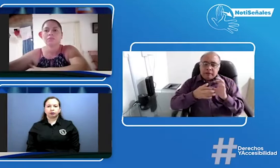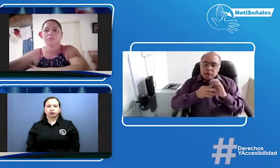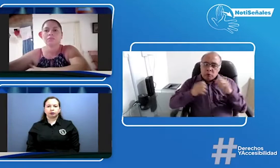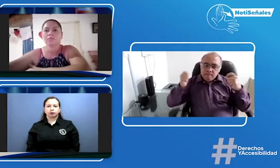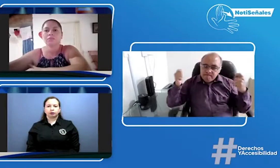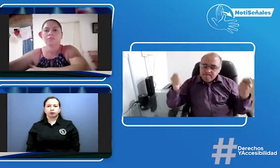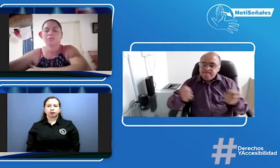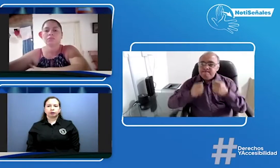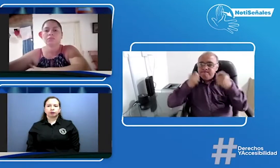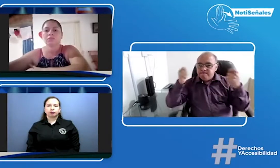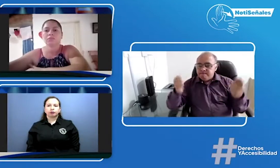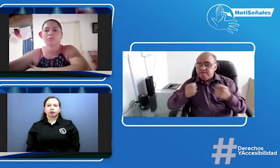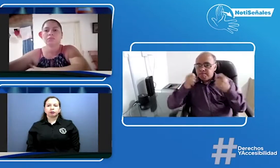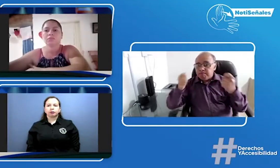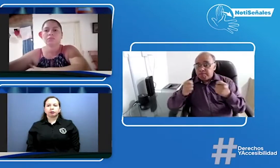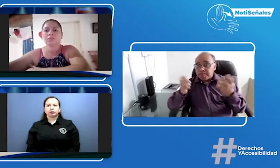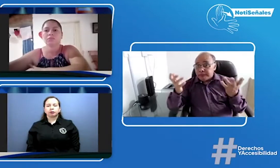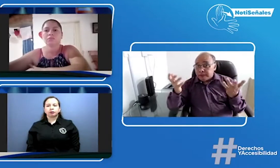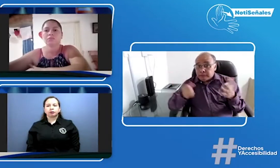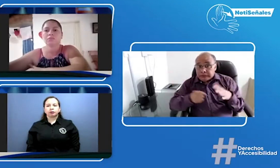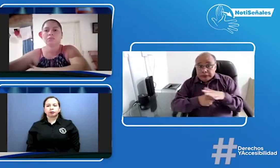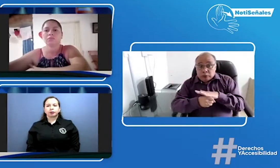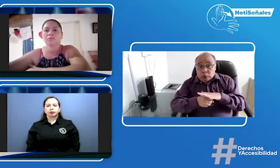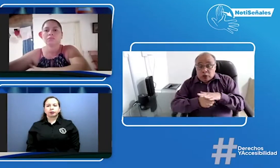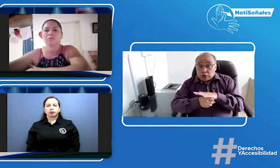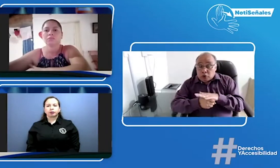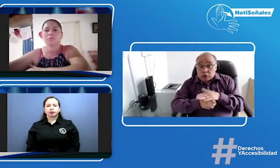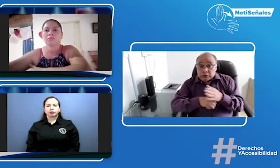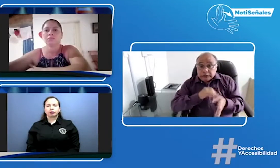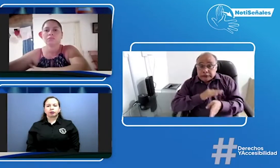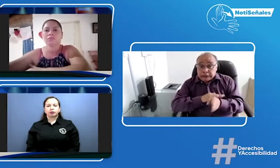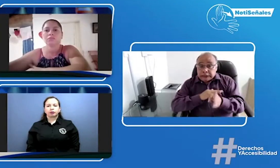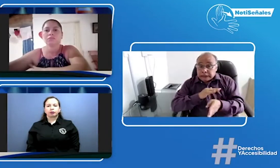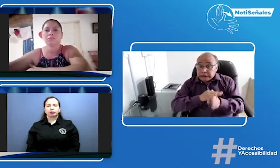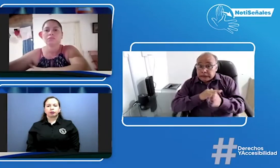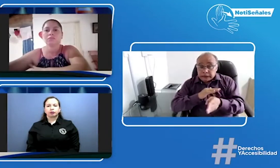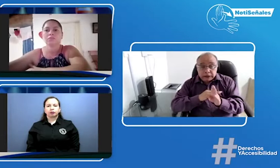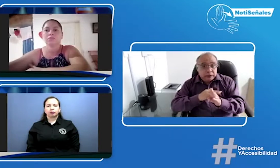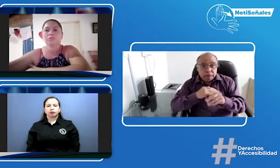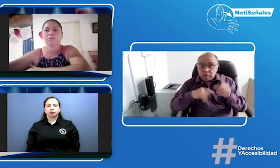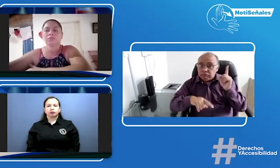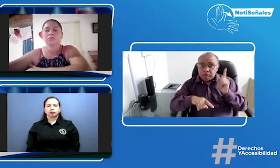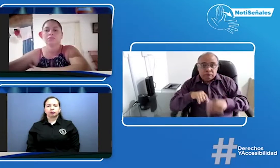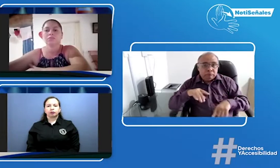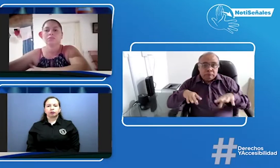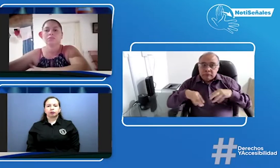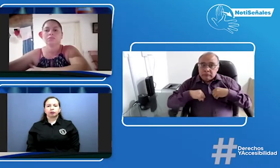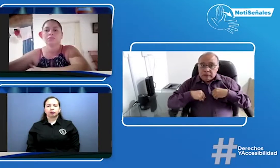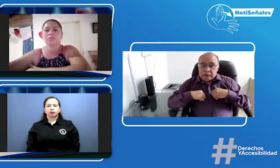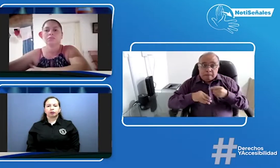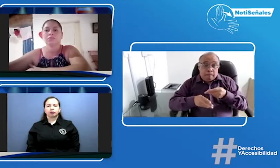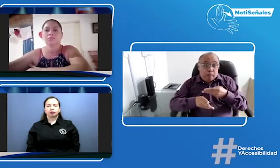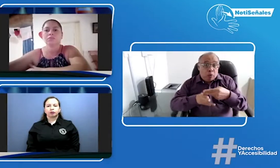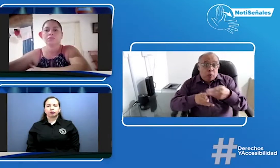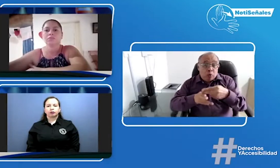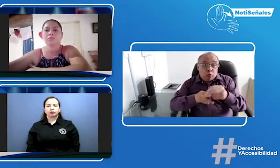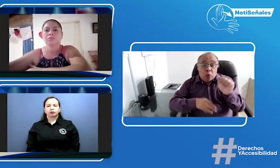puedan avisar a nosotros para que nosotros podamos mostrar esta clase de situaciones, hacerlas públicas porque no pueden continuar